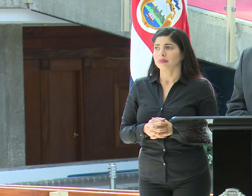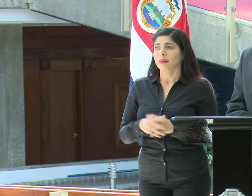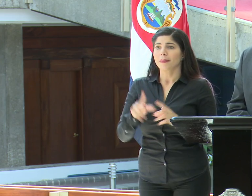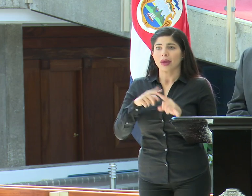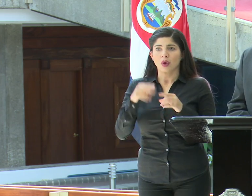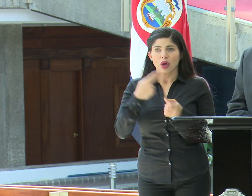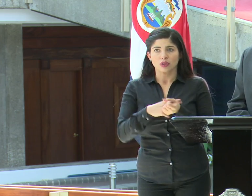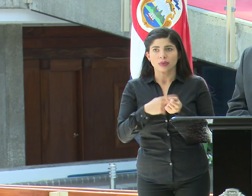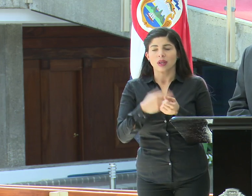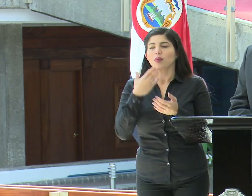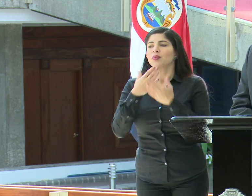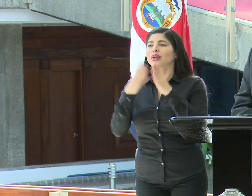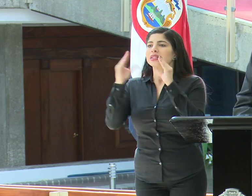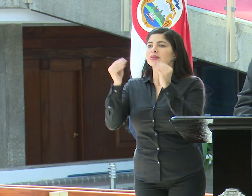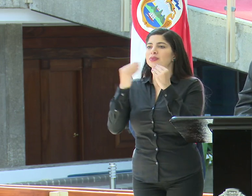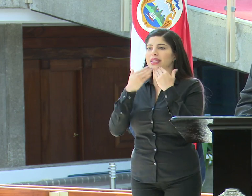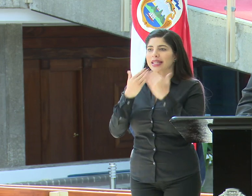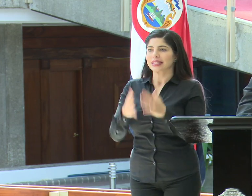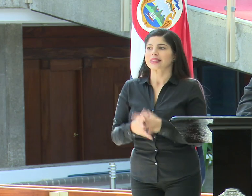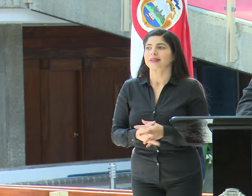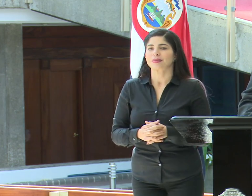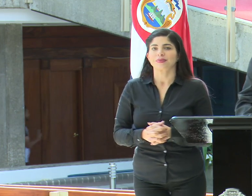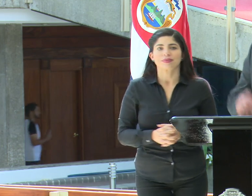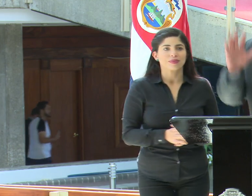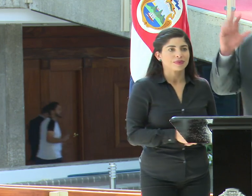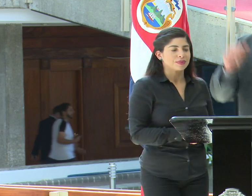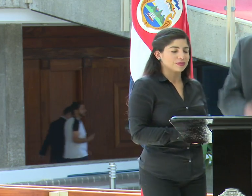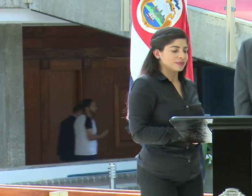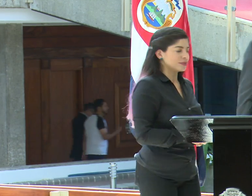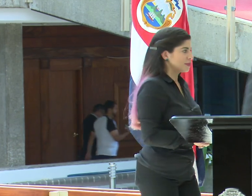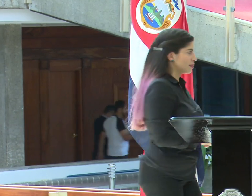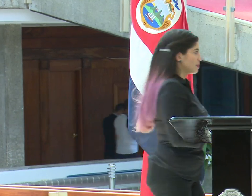Buenas tardes. Muchas gracias. Listo. Gracias. Gracias.